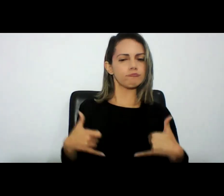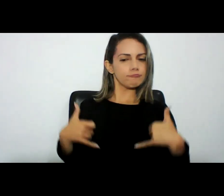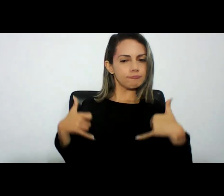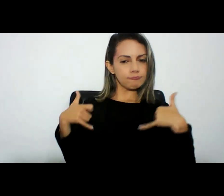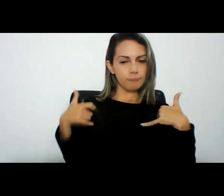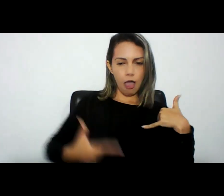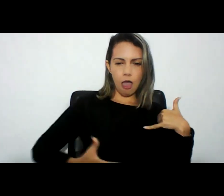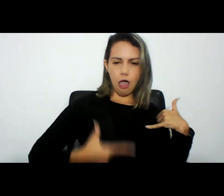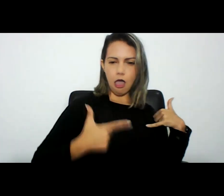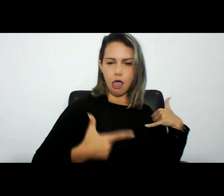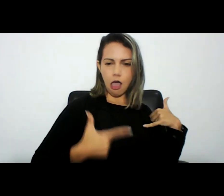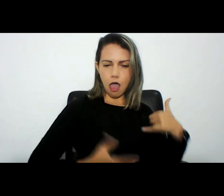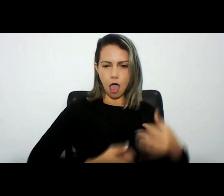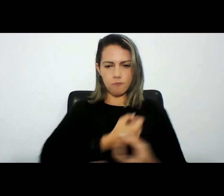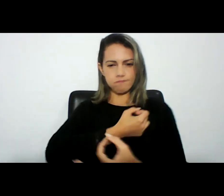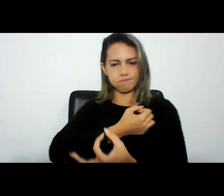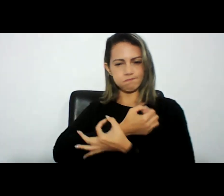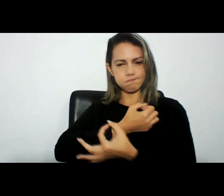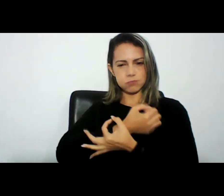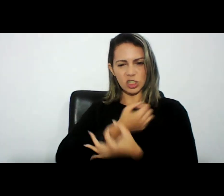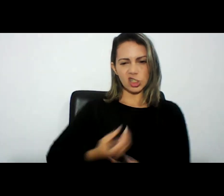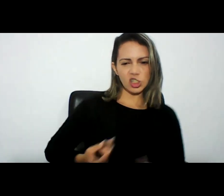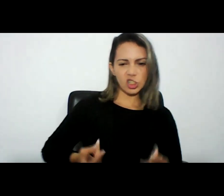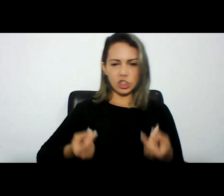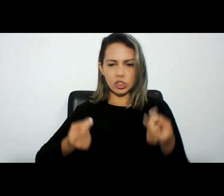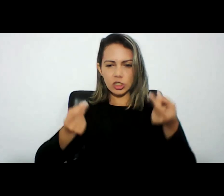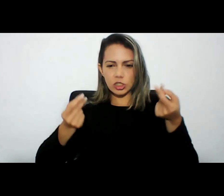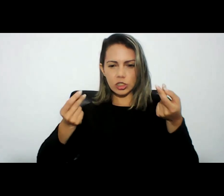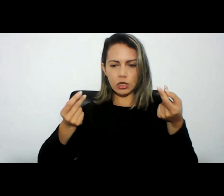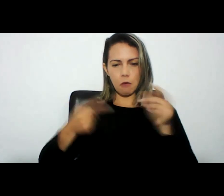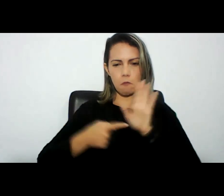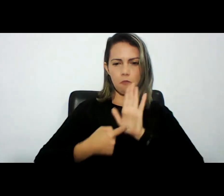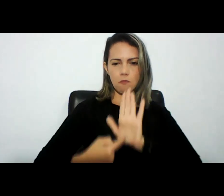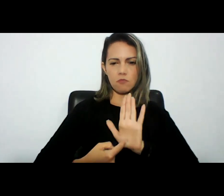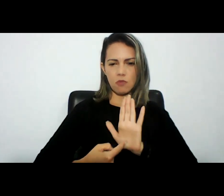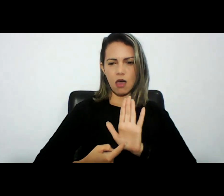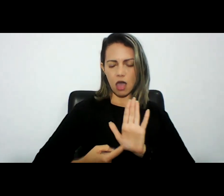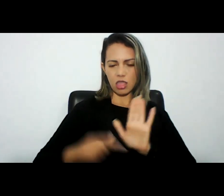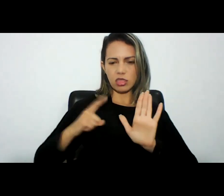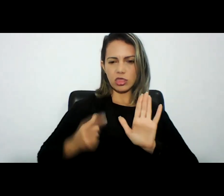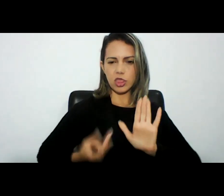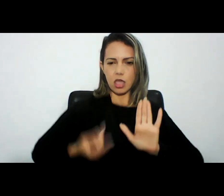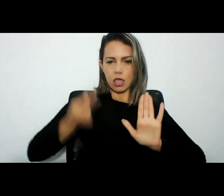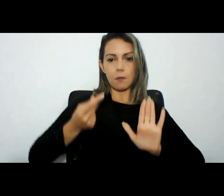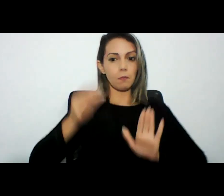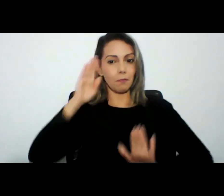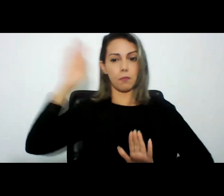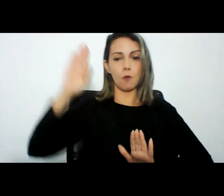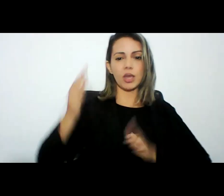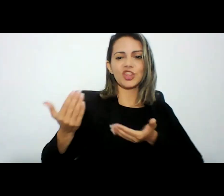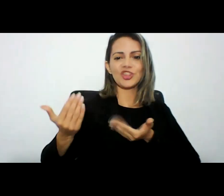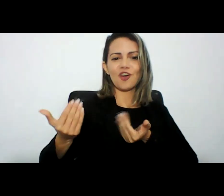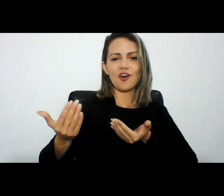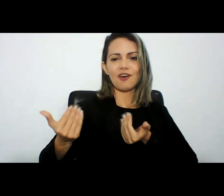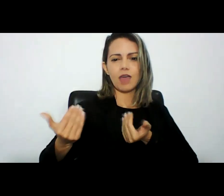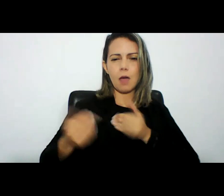seus relógios e tudo isso que envolve a criminalidade principalmente a criminalidade mais jovem suas aeronaves